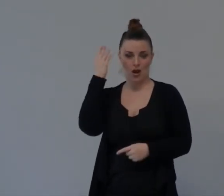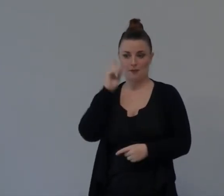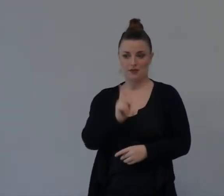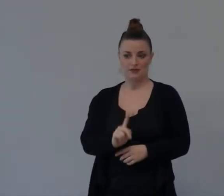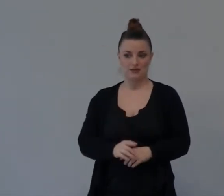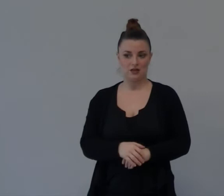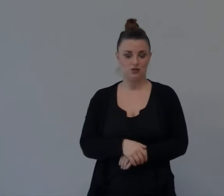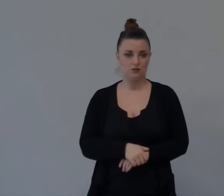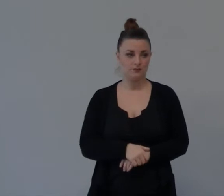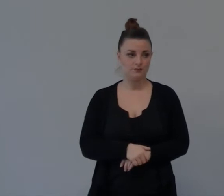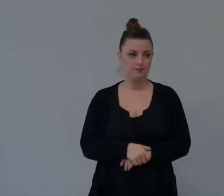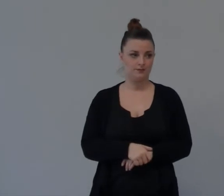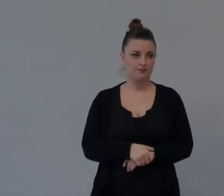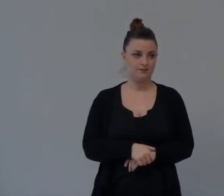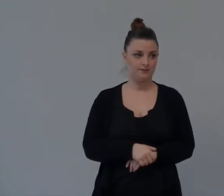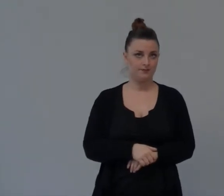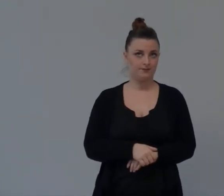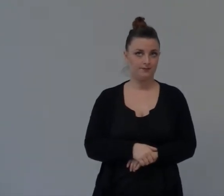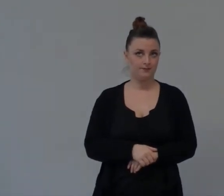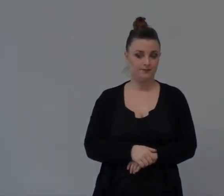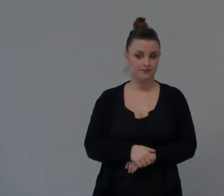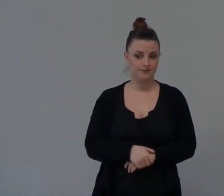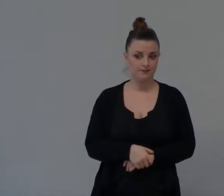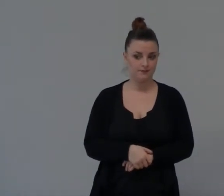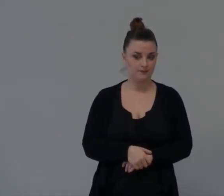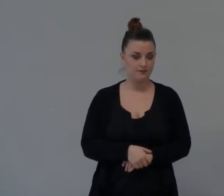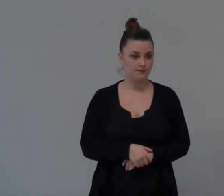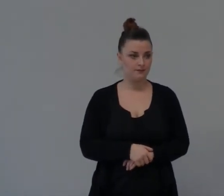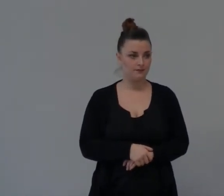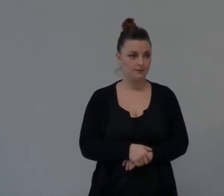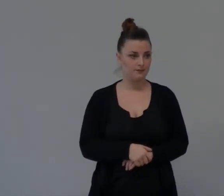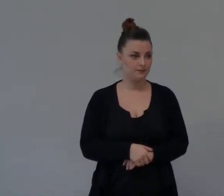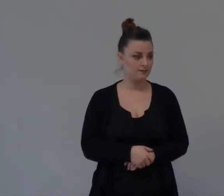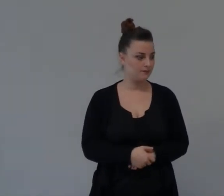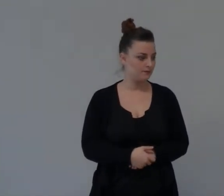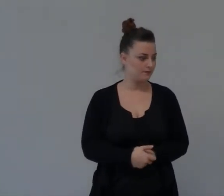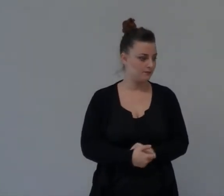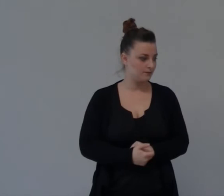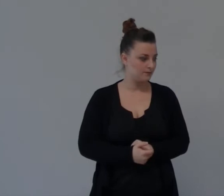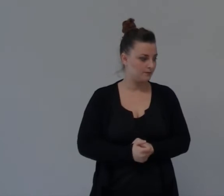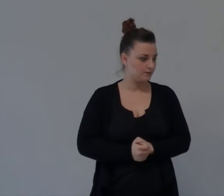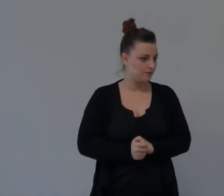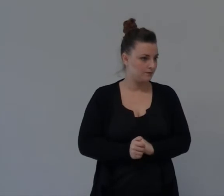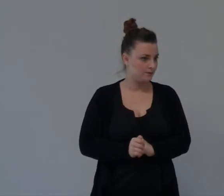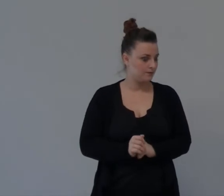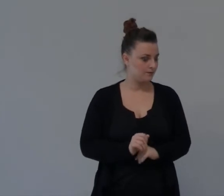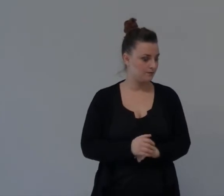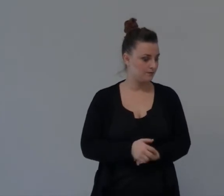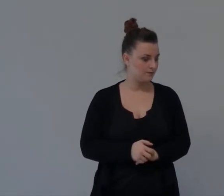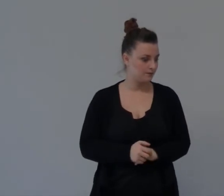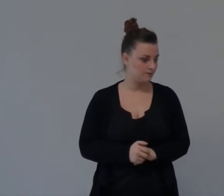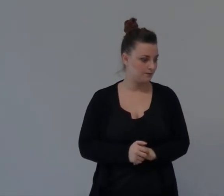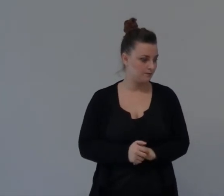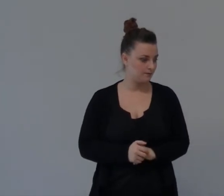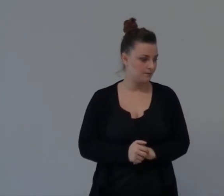Una Un Affare Di Cuore Spirituale Per Dare Continuità Alla